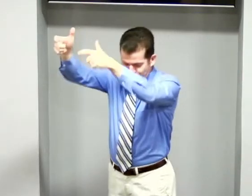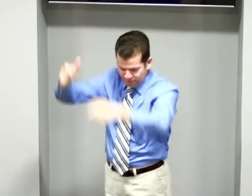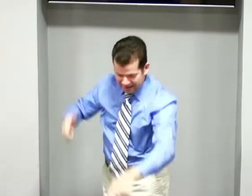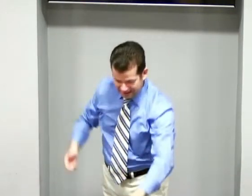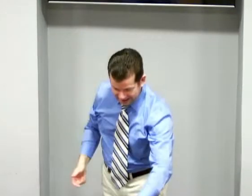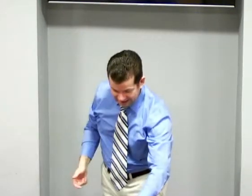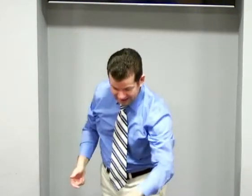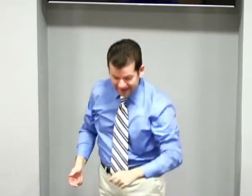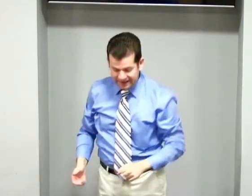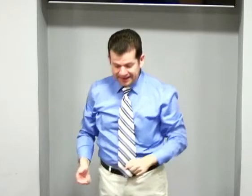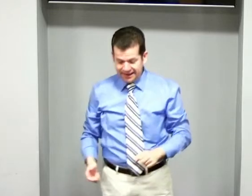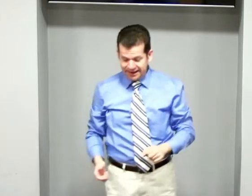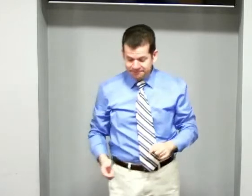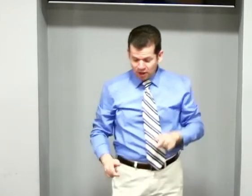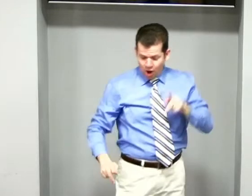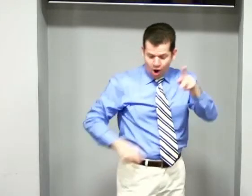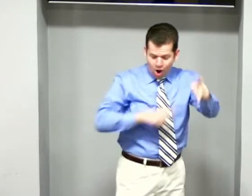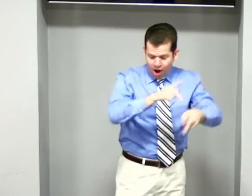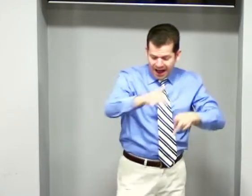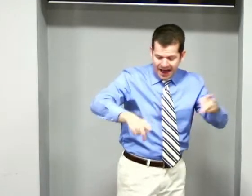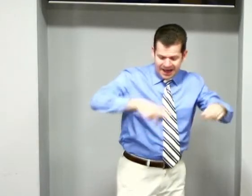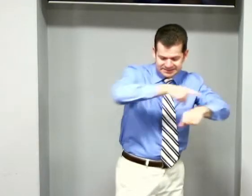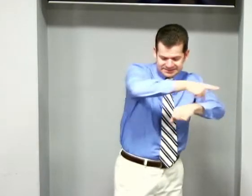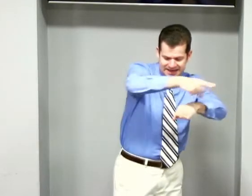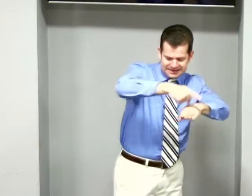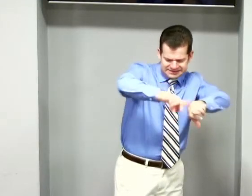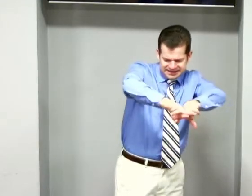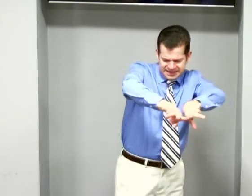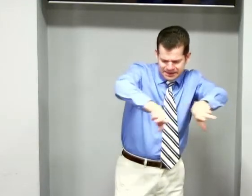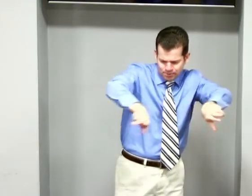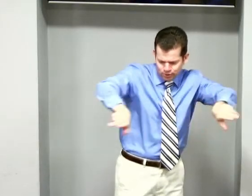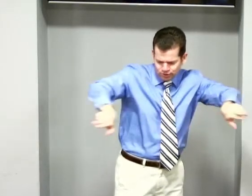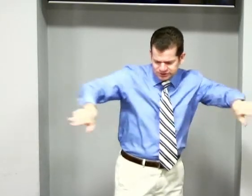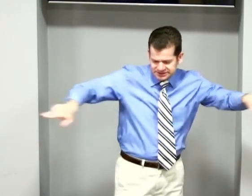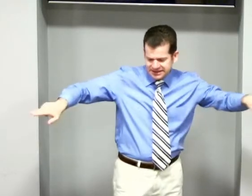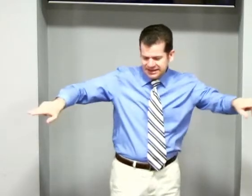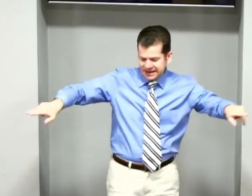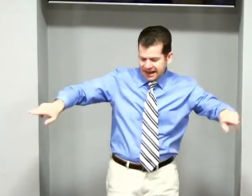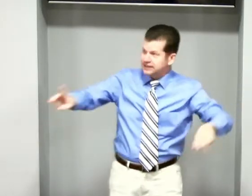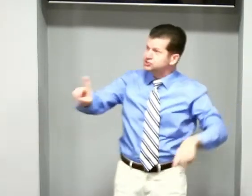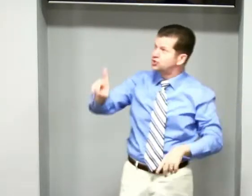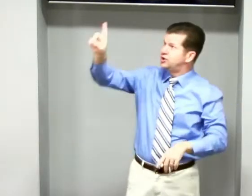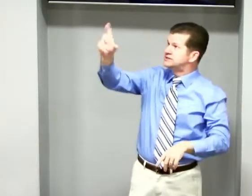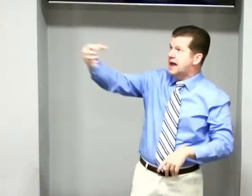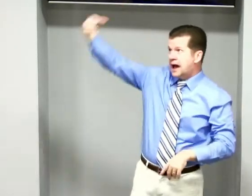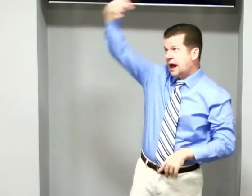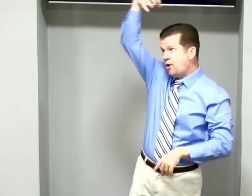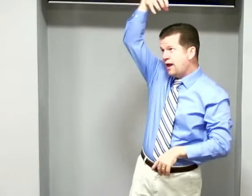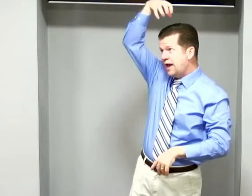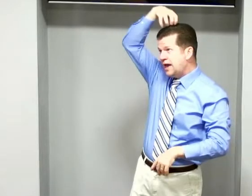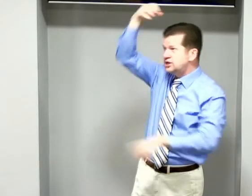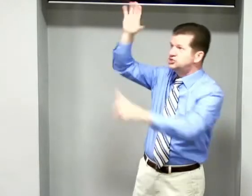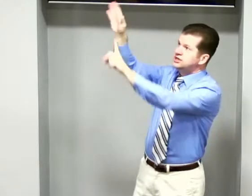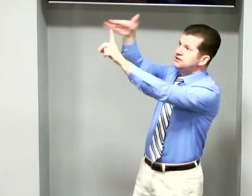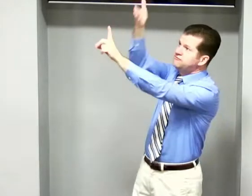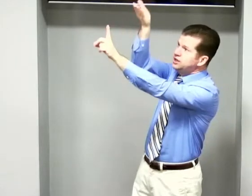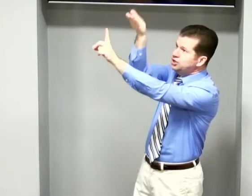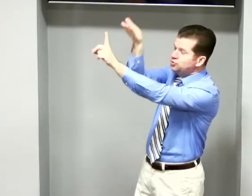Amém. raças, tribos e nações, ao rei divino